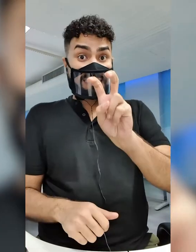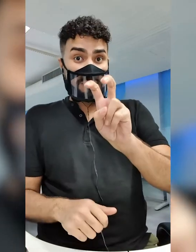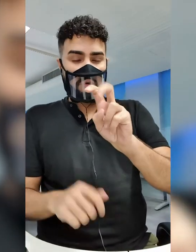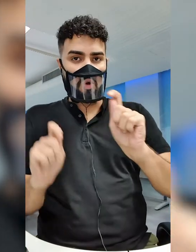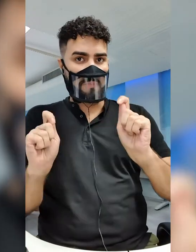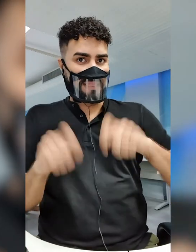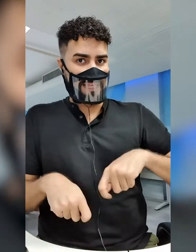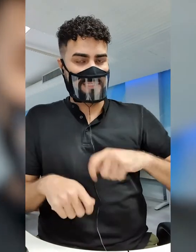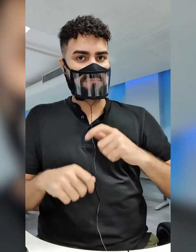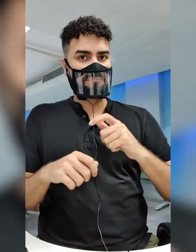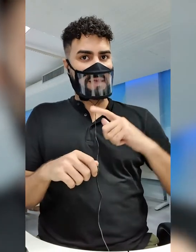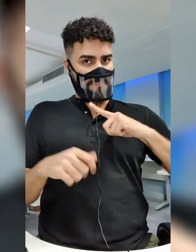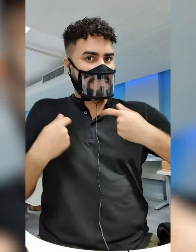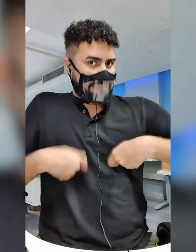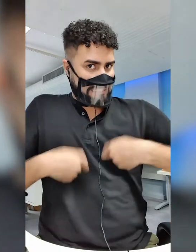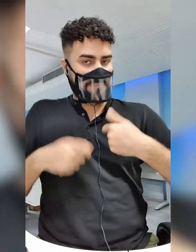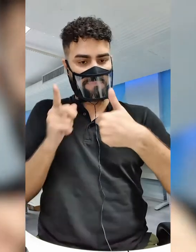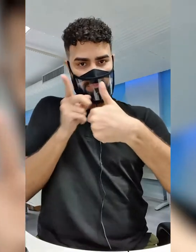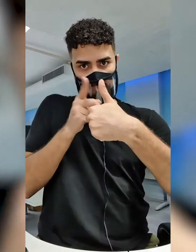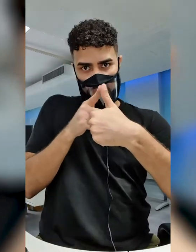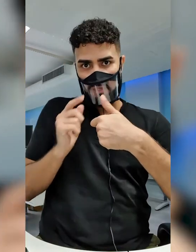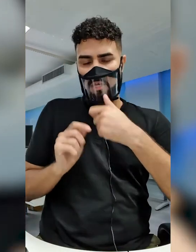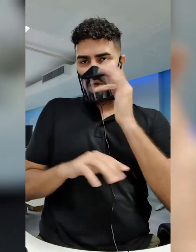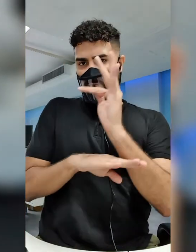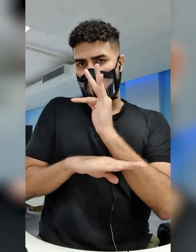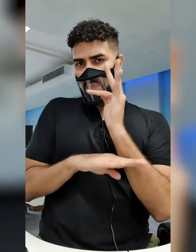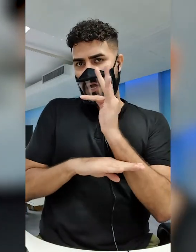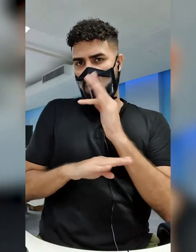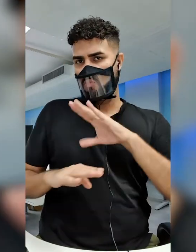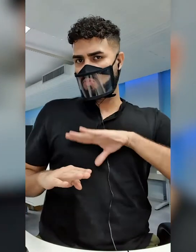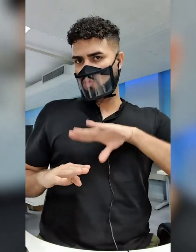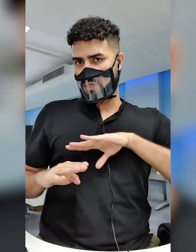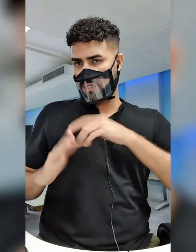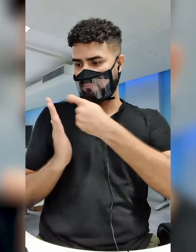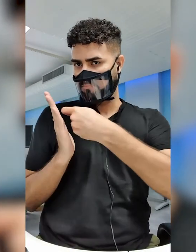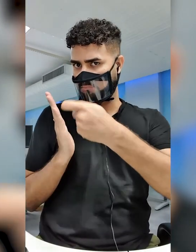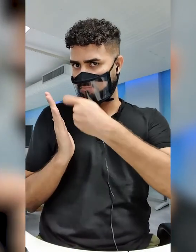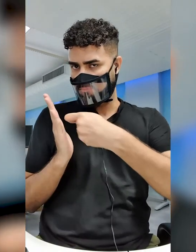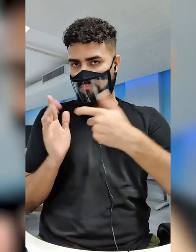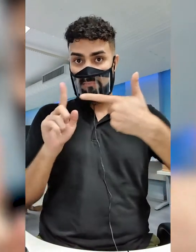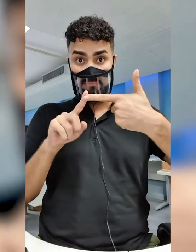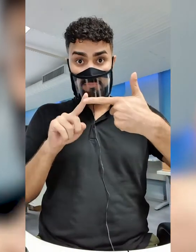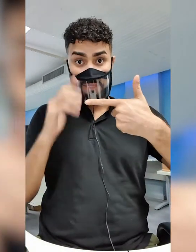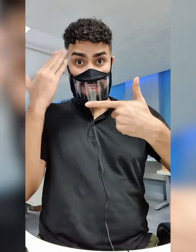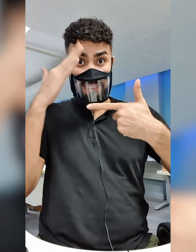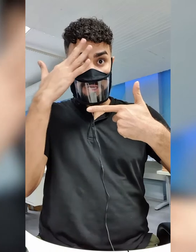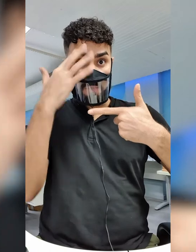competências que são cobradas pelo Enem. Domínio da língua escrita formal da língua portuguesa, compreensão do tema